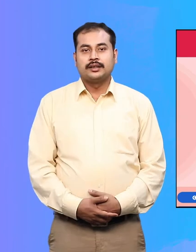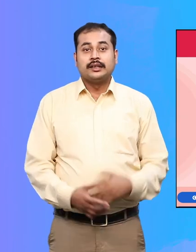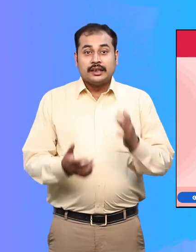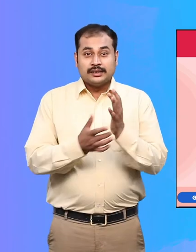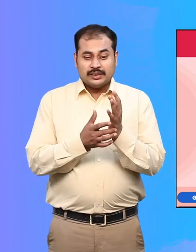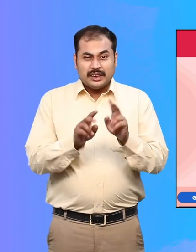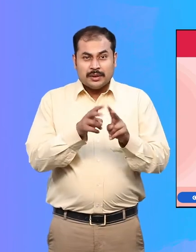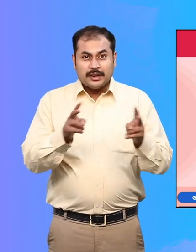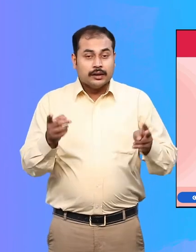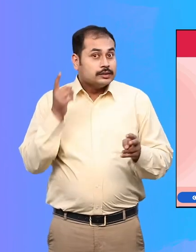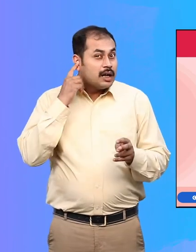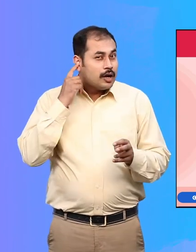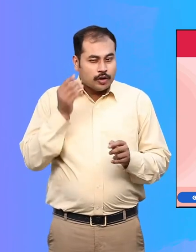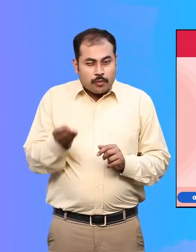Assistive Listening Systems